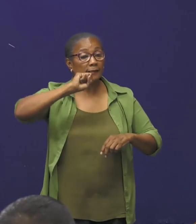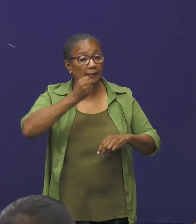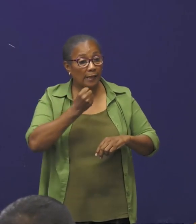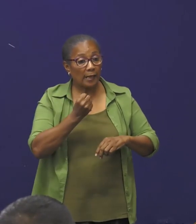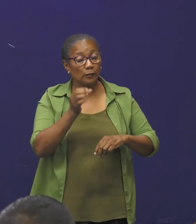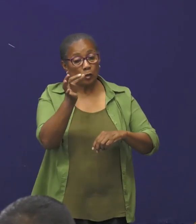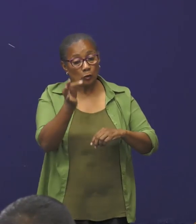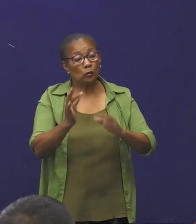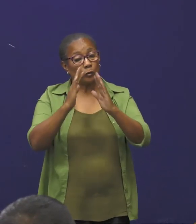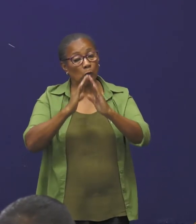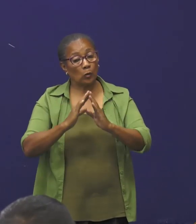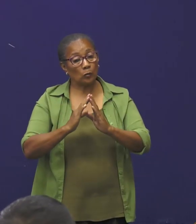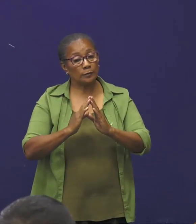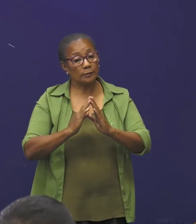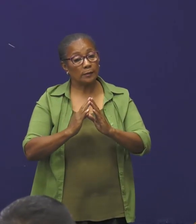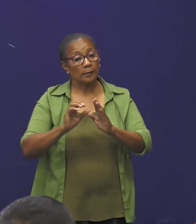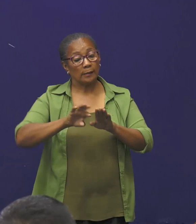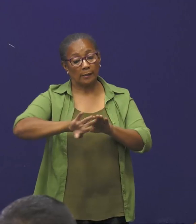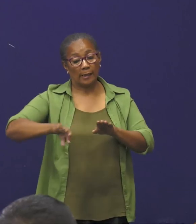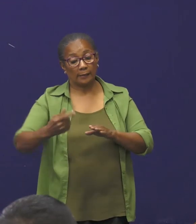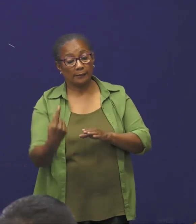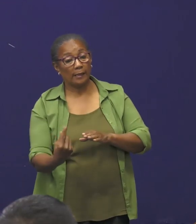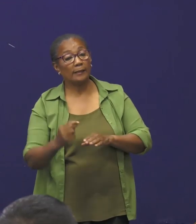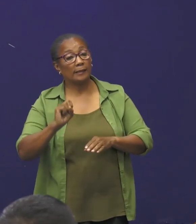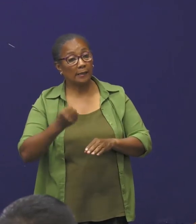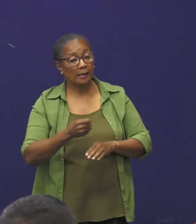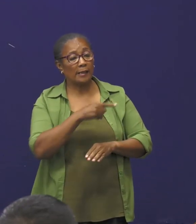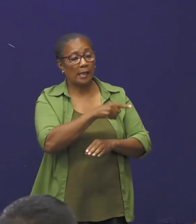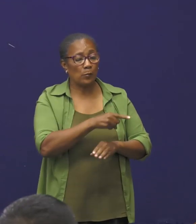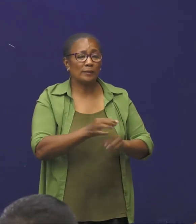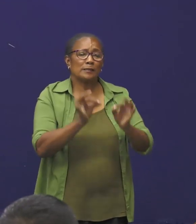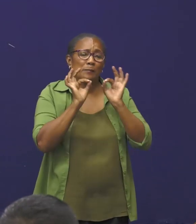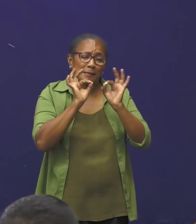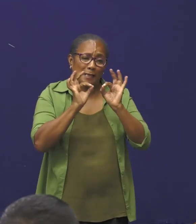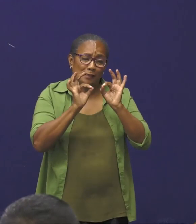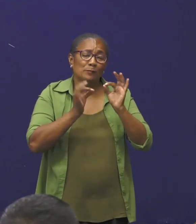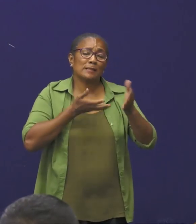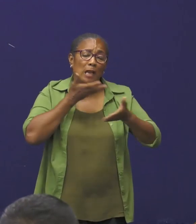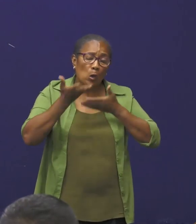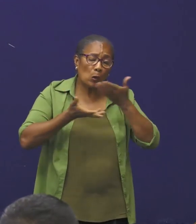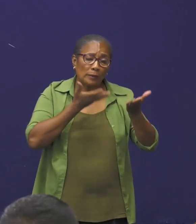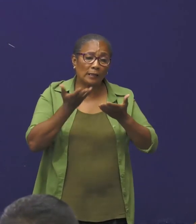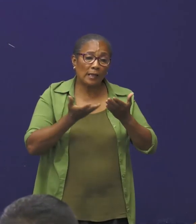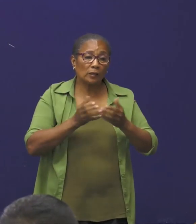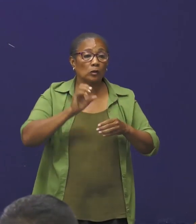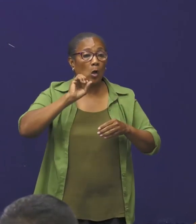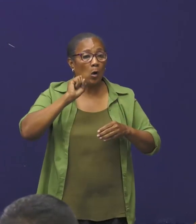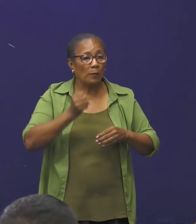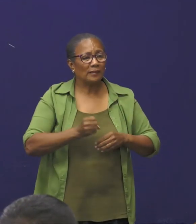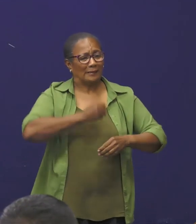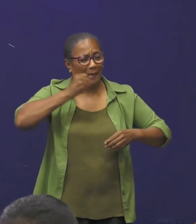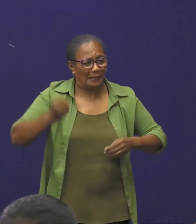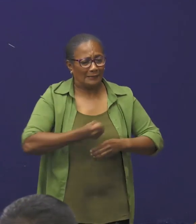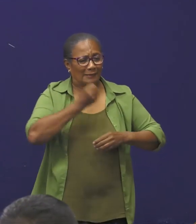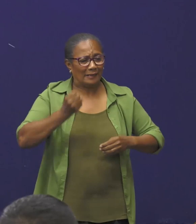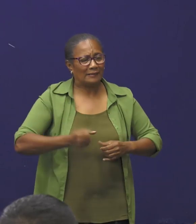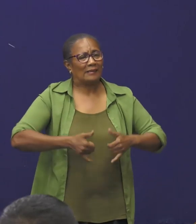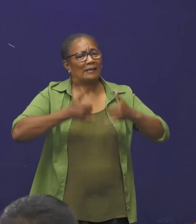thuis quarantaine wordt. Ik wilde dat expliciet, wilde ik dat aangeven, omdat we doodgebeld worden.